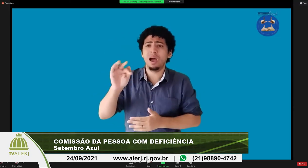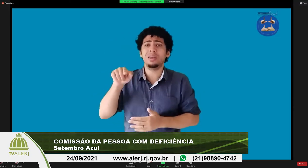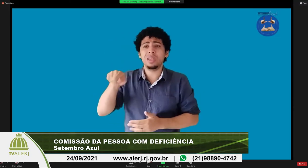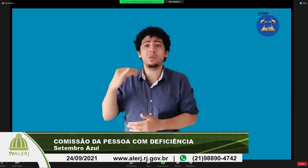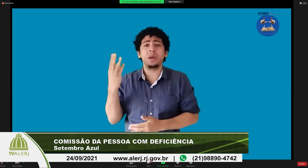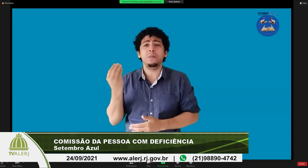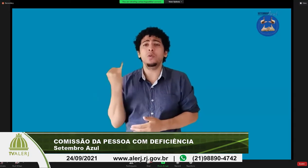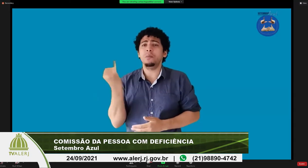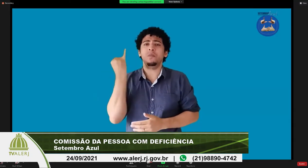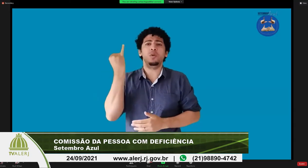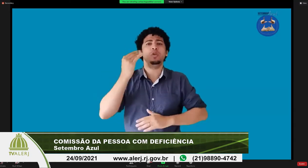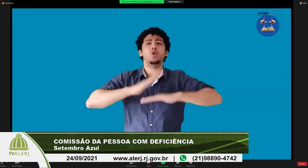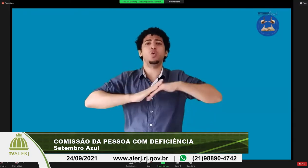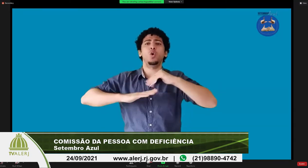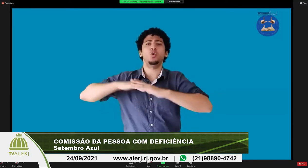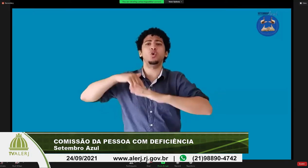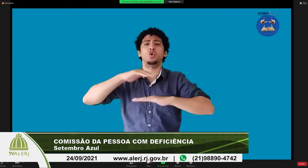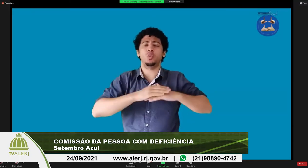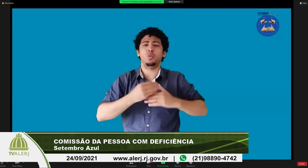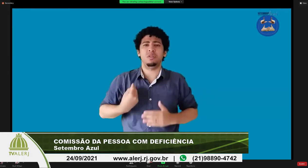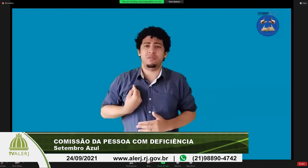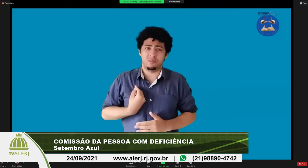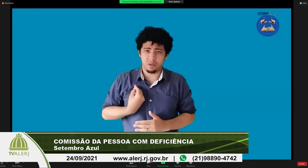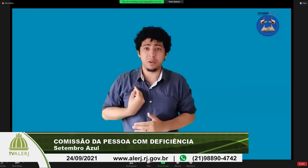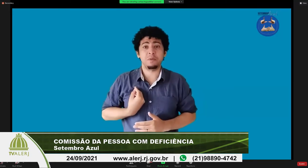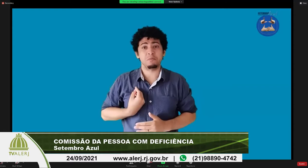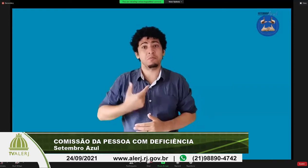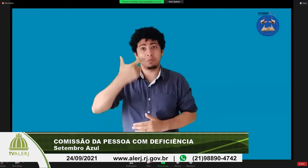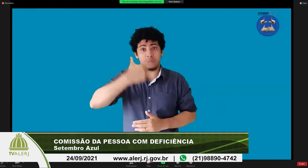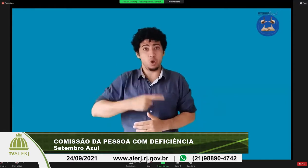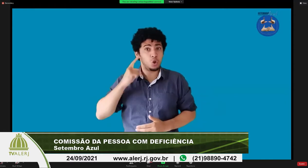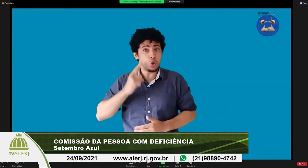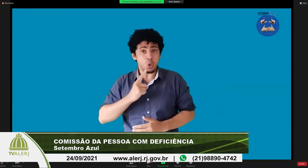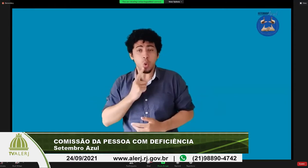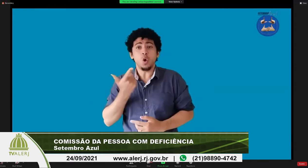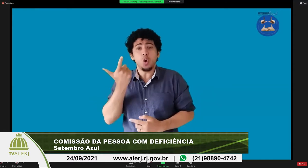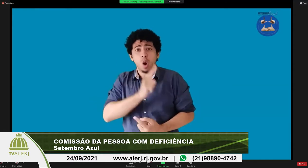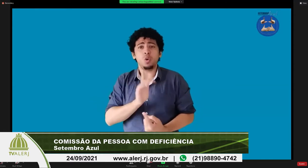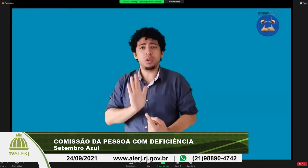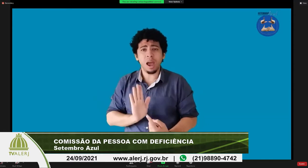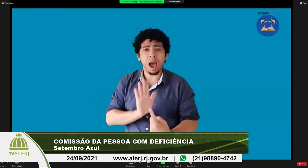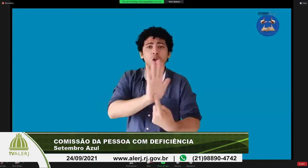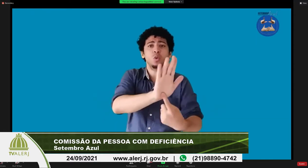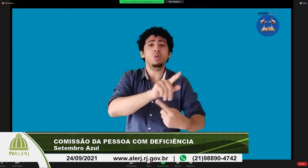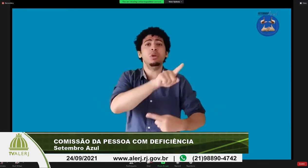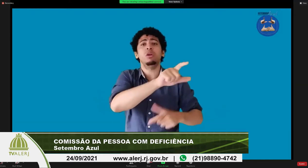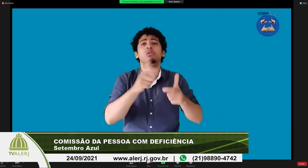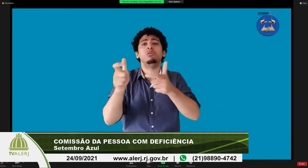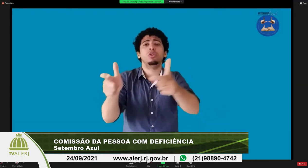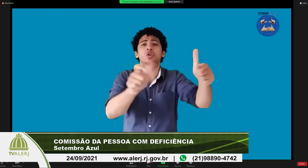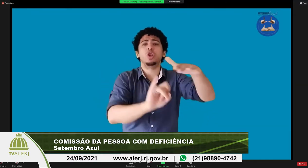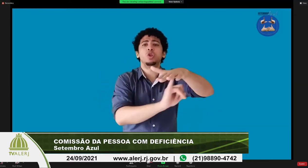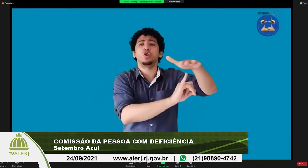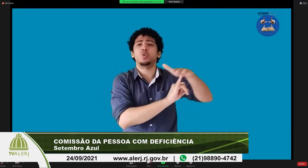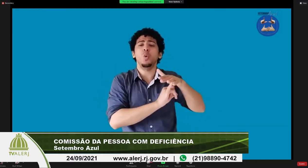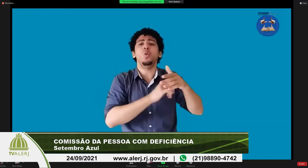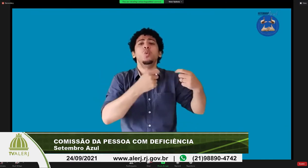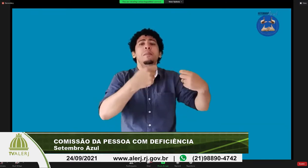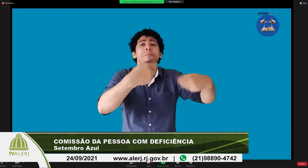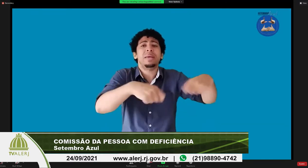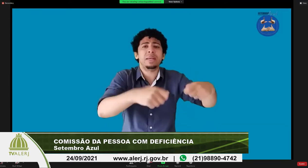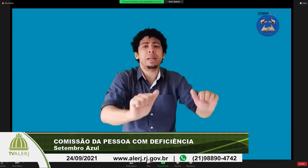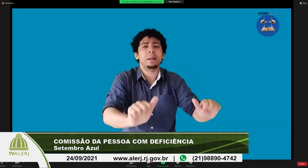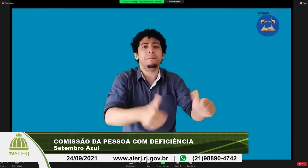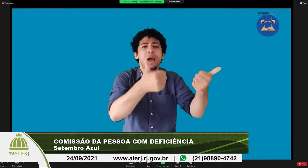educação trazem sim uma questão importantíssima para a fruição e construção social de vida eu como surdo eu quero auxiliá-los